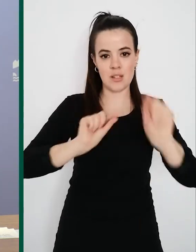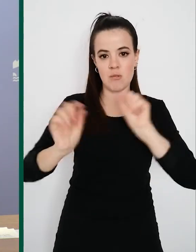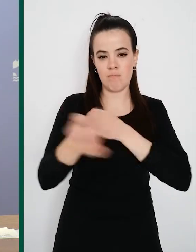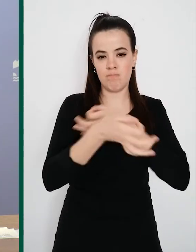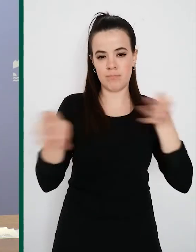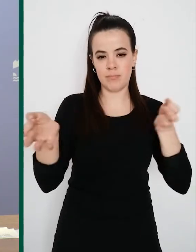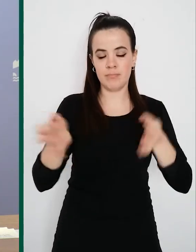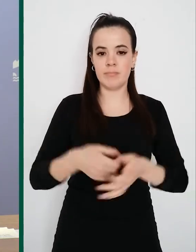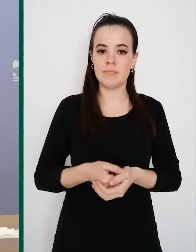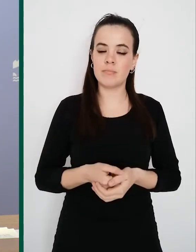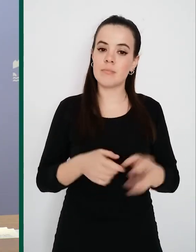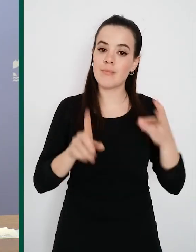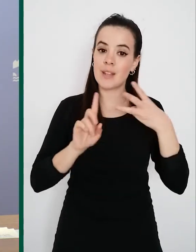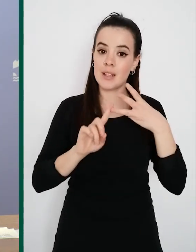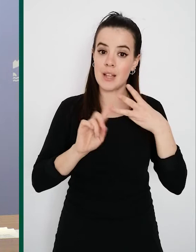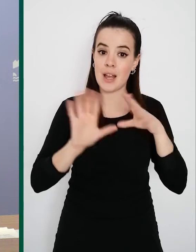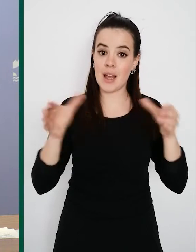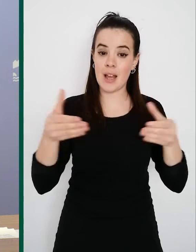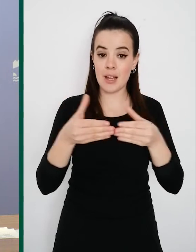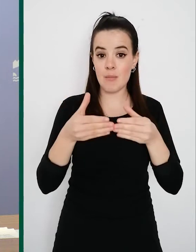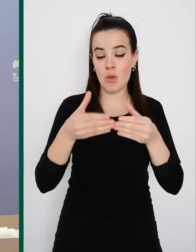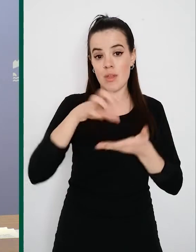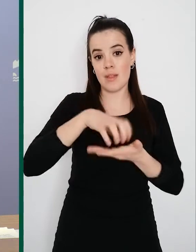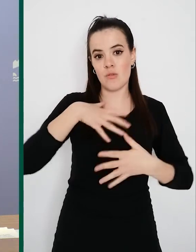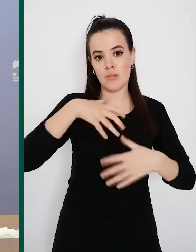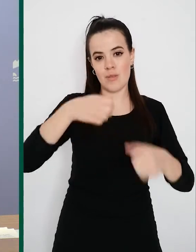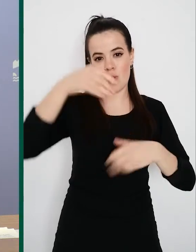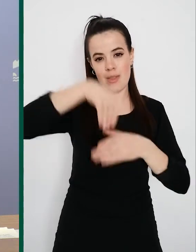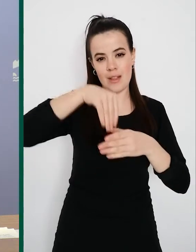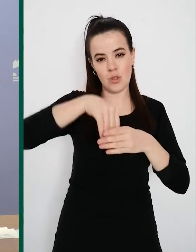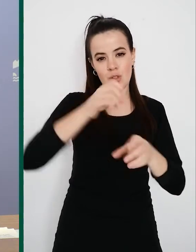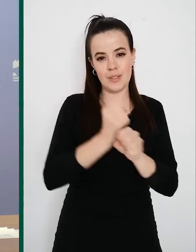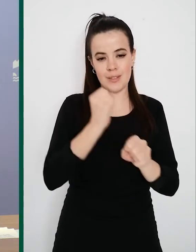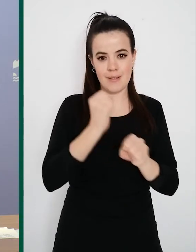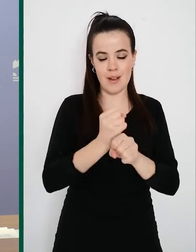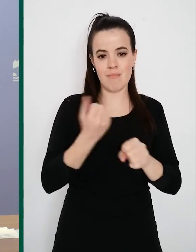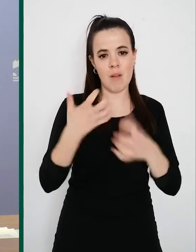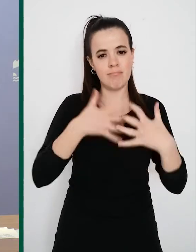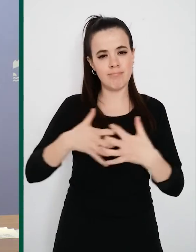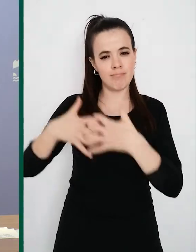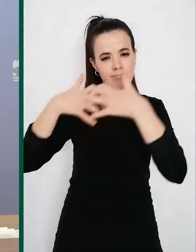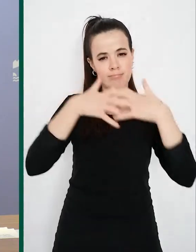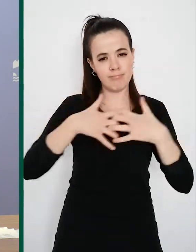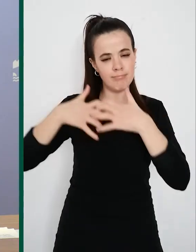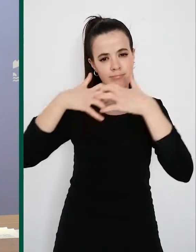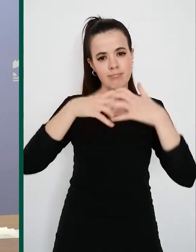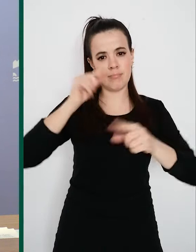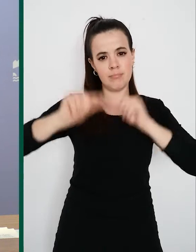Tercero, los equipos de atención primaria han conformado la primera línea de ataque frente al coronavirus.